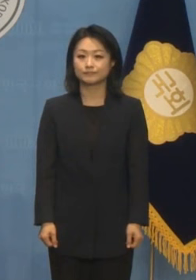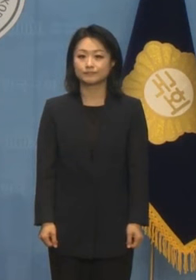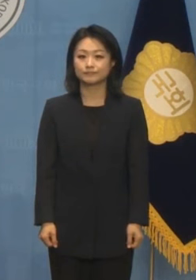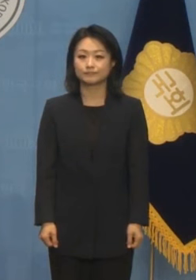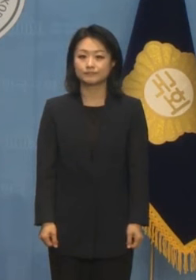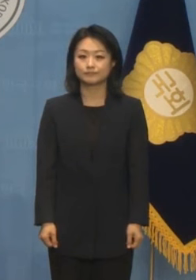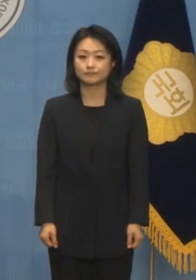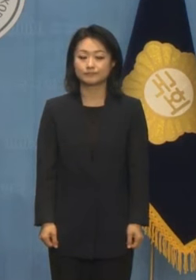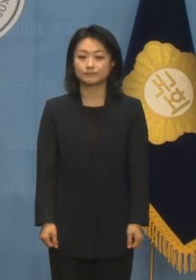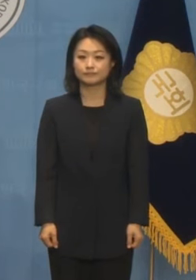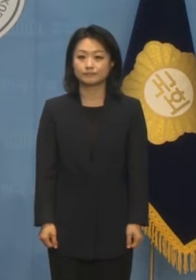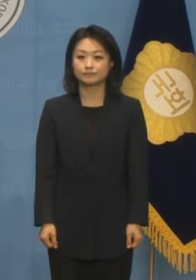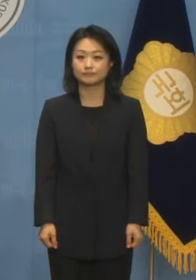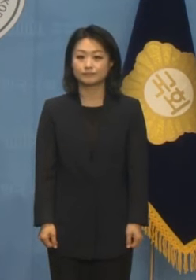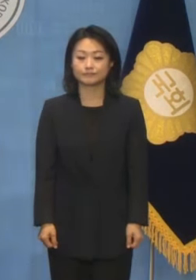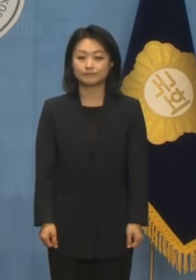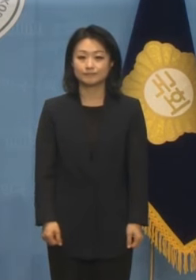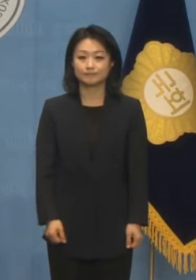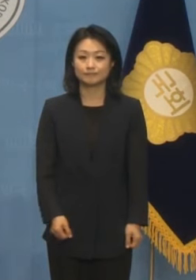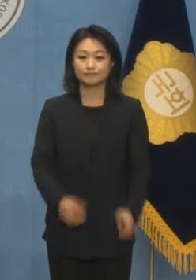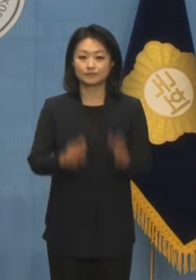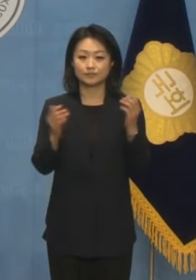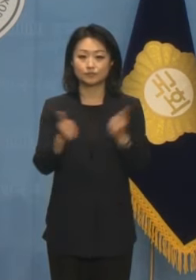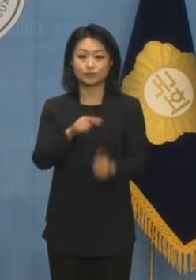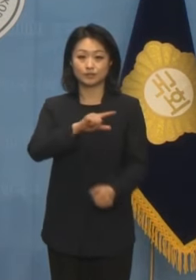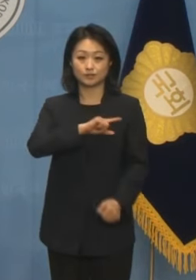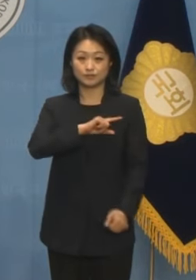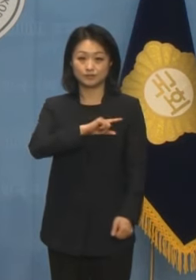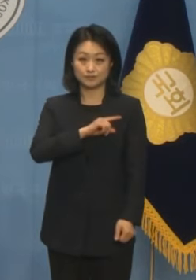네 우원식 국회의원입니다.